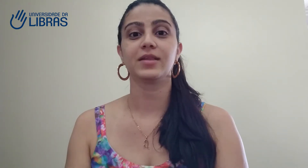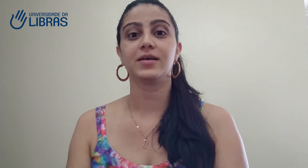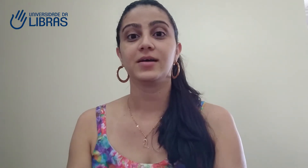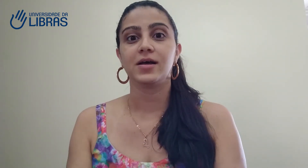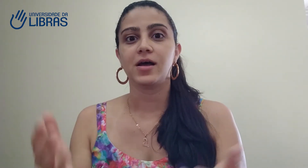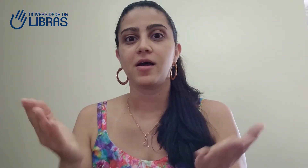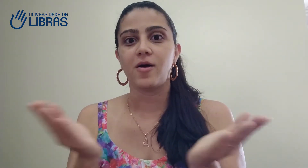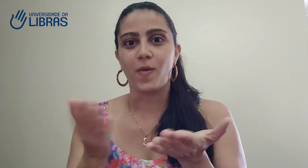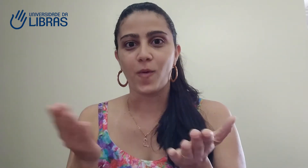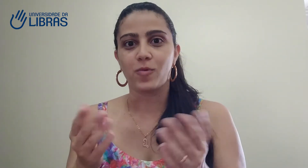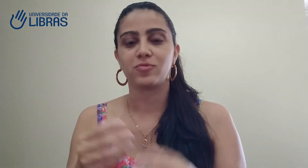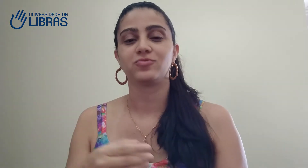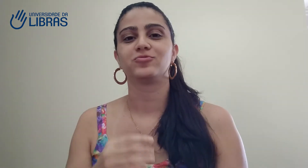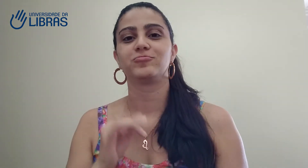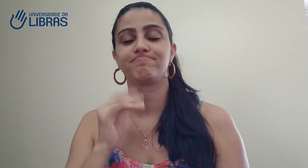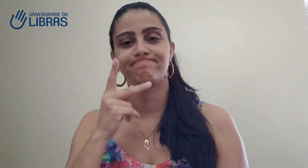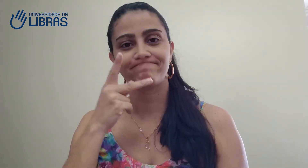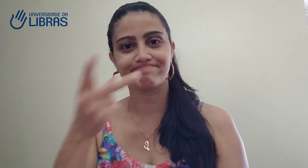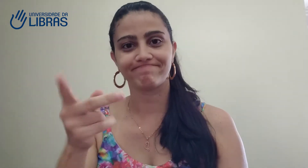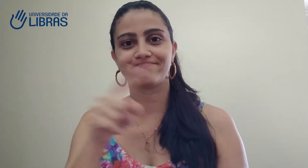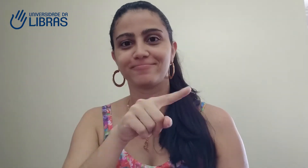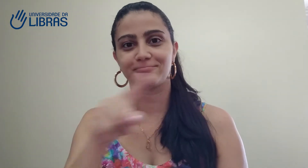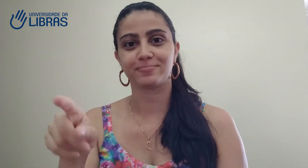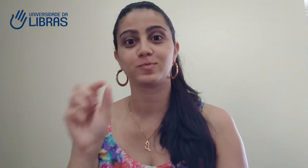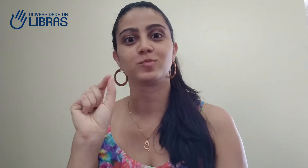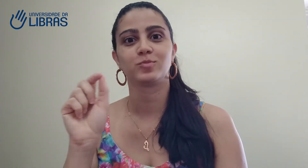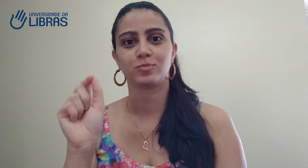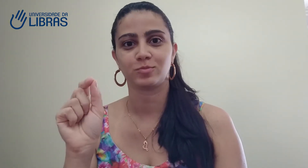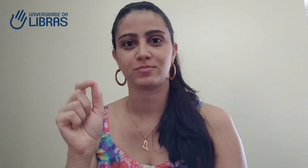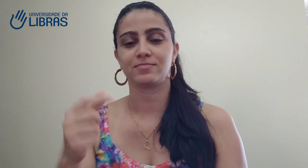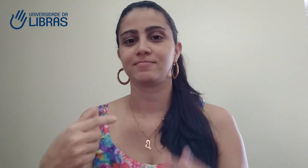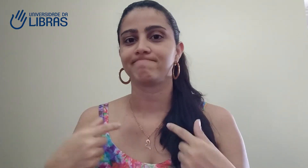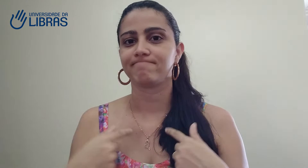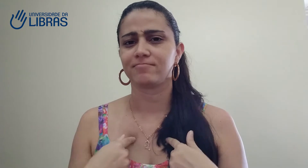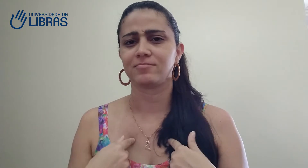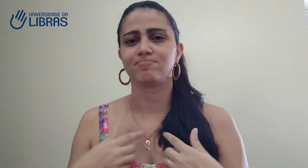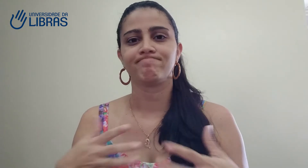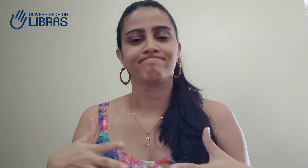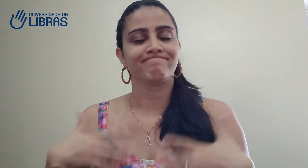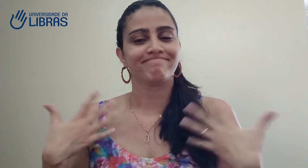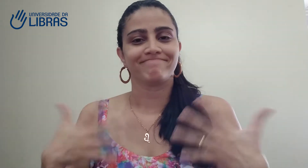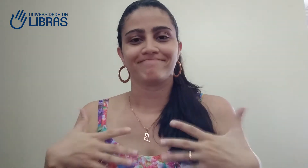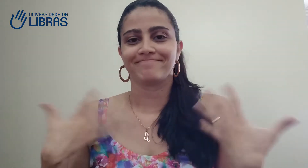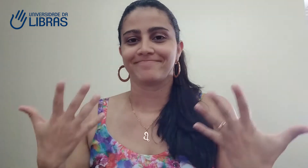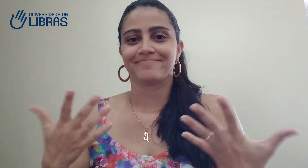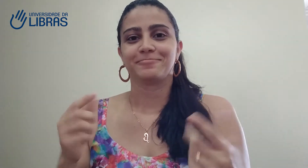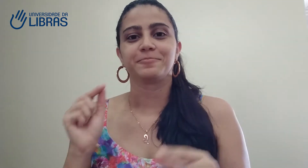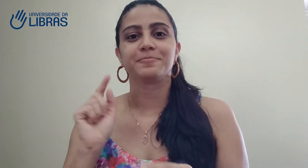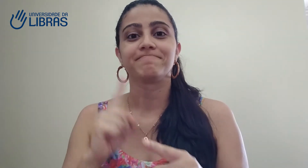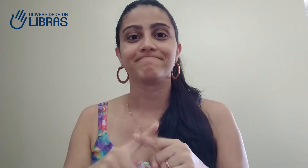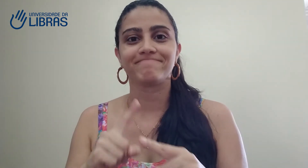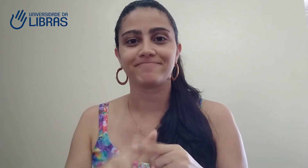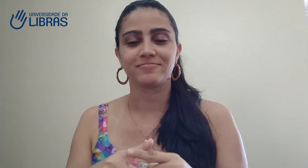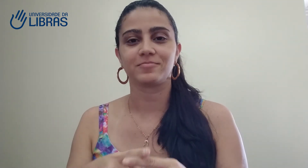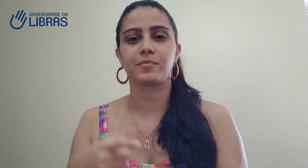E assim, hoje eu quero falar para vocês que eu estou me sentindo muito feliz,